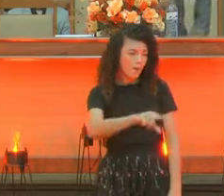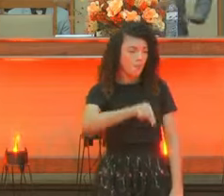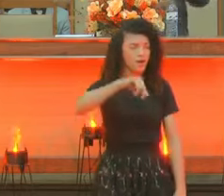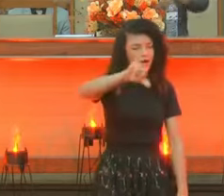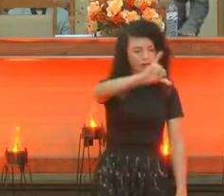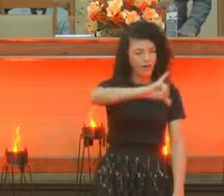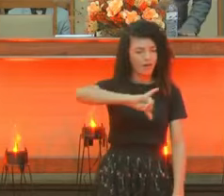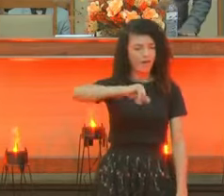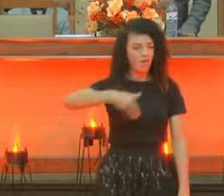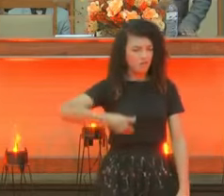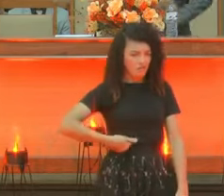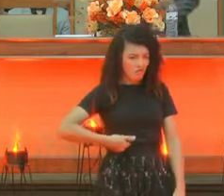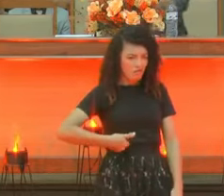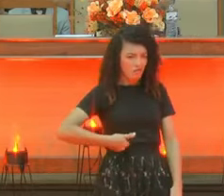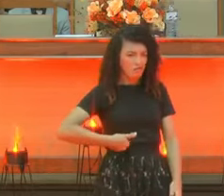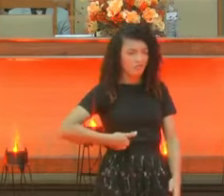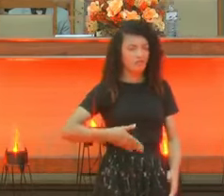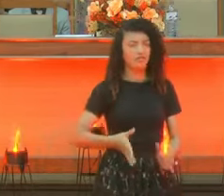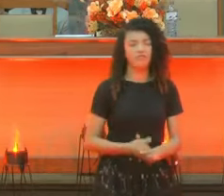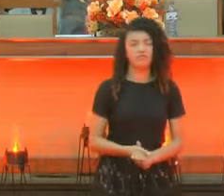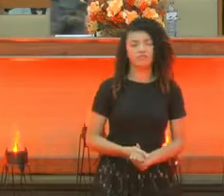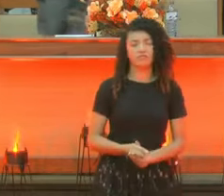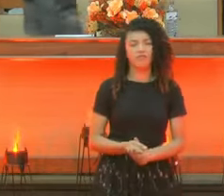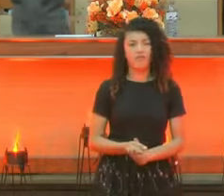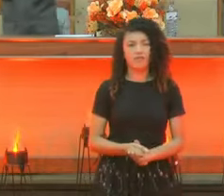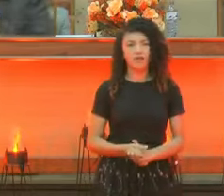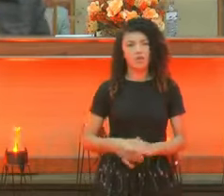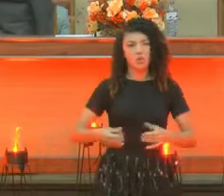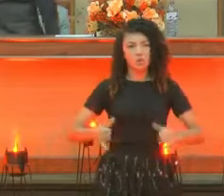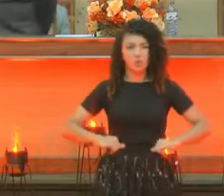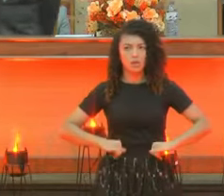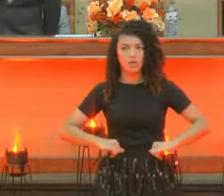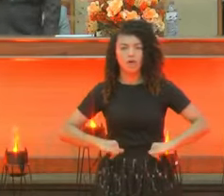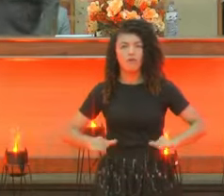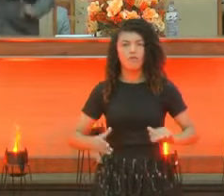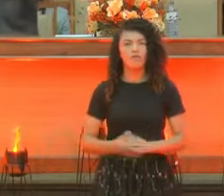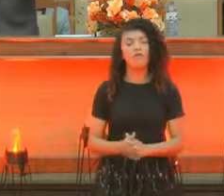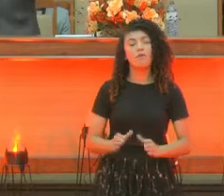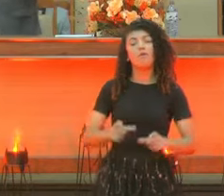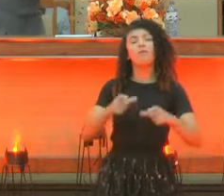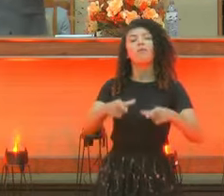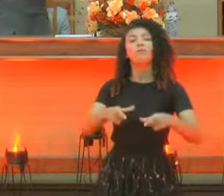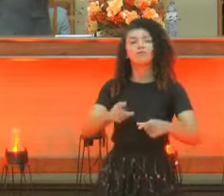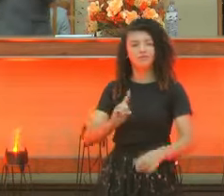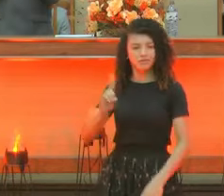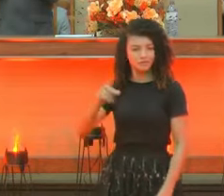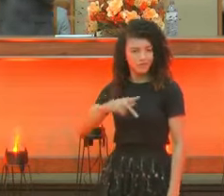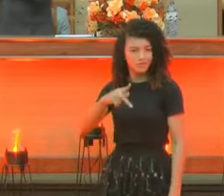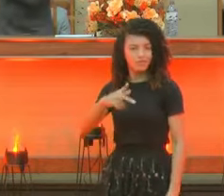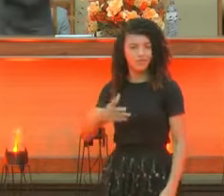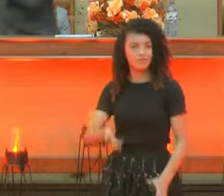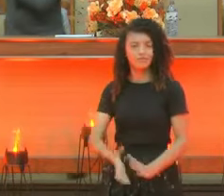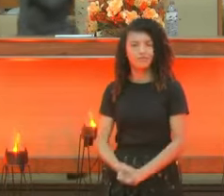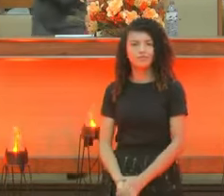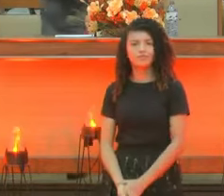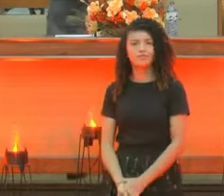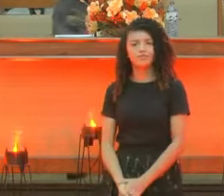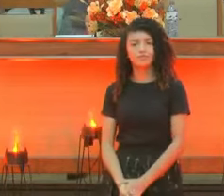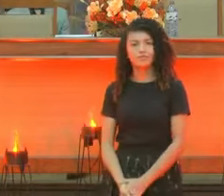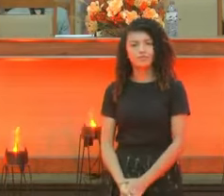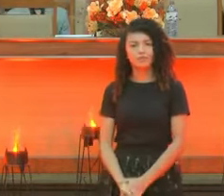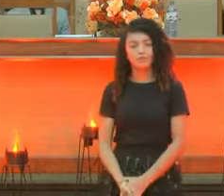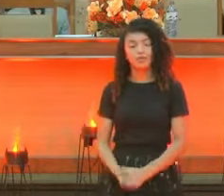fome. Não é para tu passar necessidade. Cadê teu Deus? E quando Deus te bota na